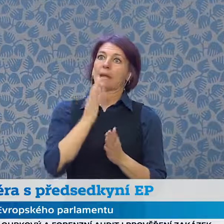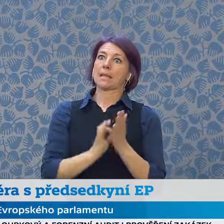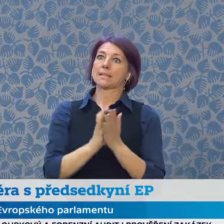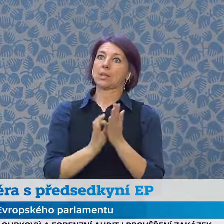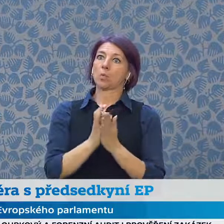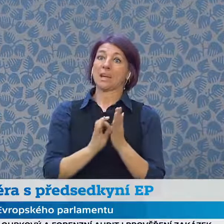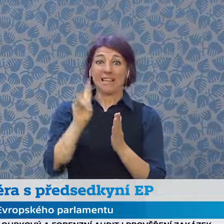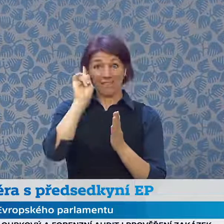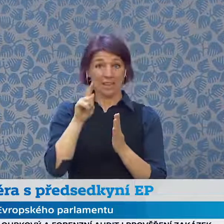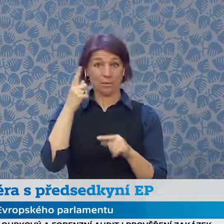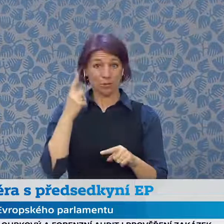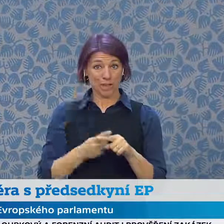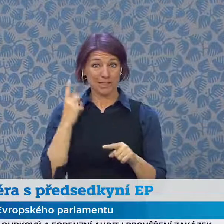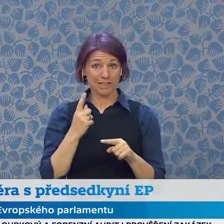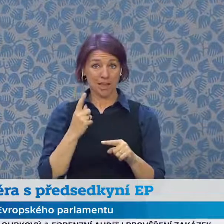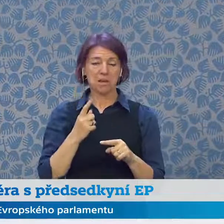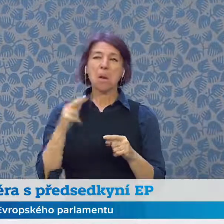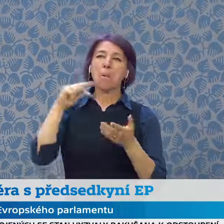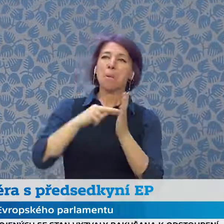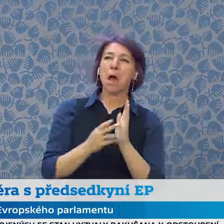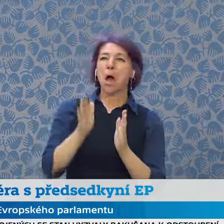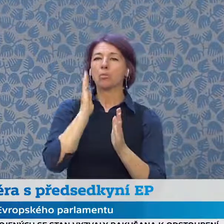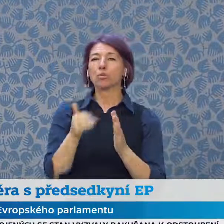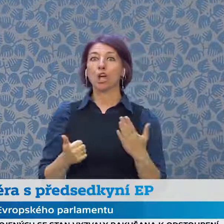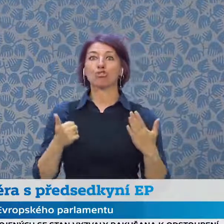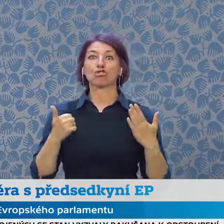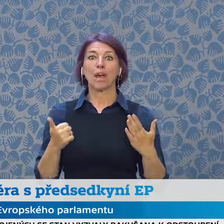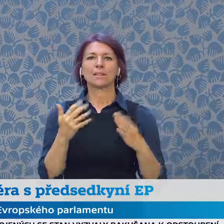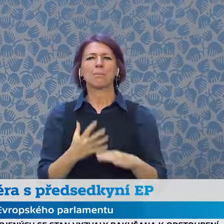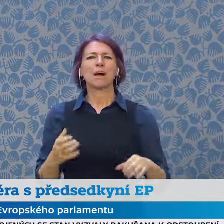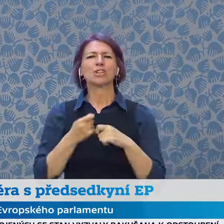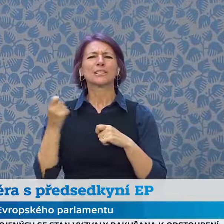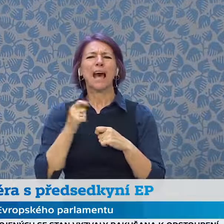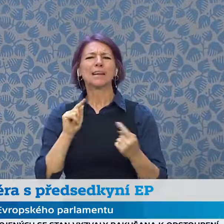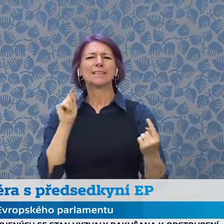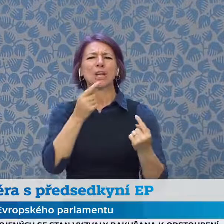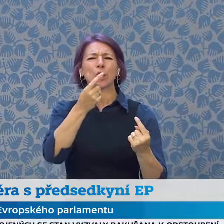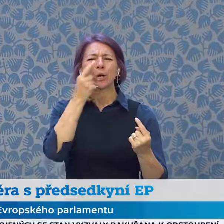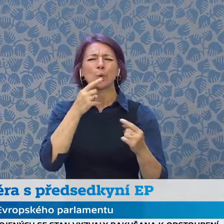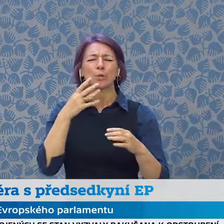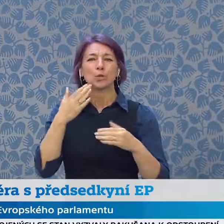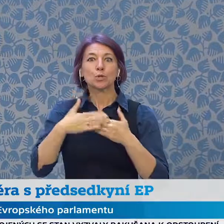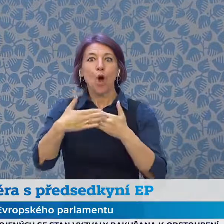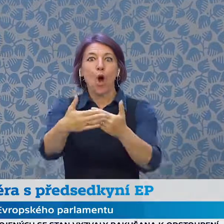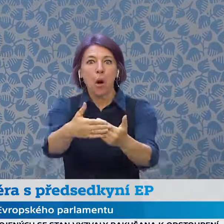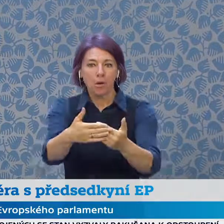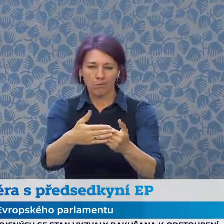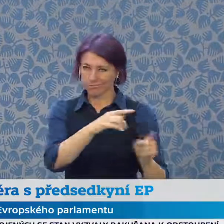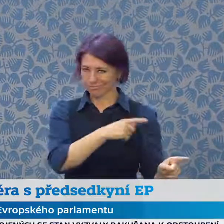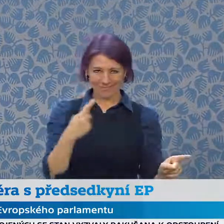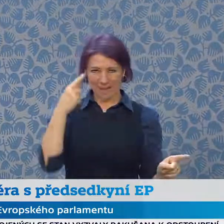mít šest balíčků sankcí přijatých v rekordním čase? Kdo by si byl, pomyslel, že teď budeme